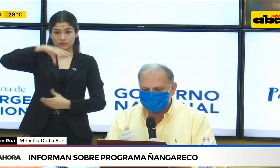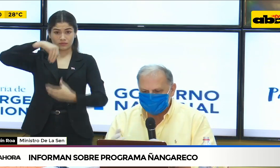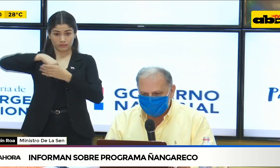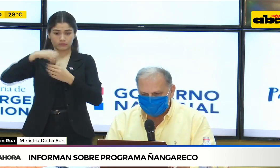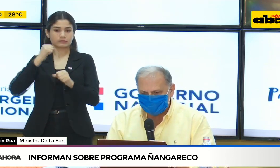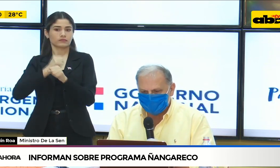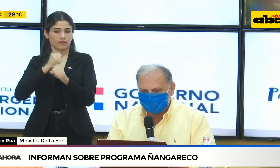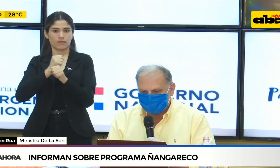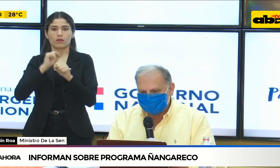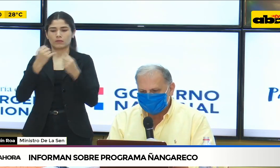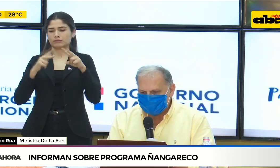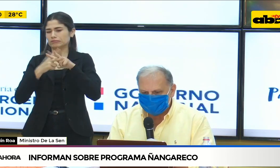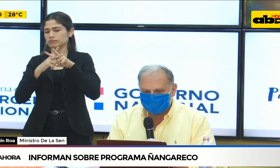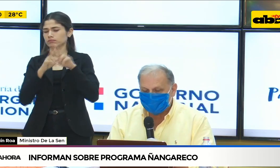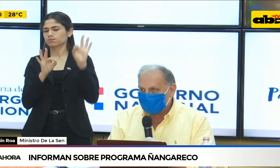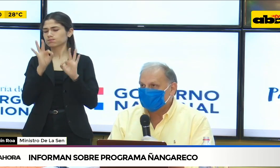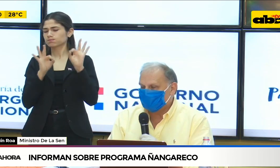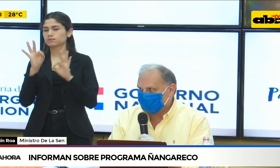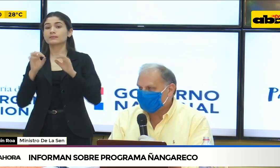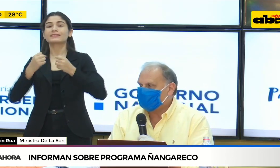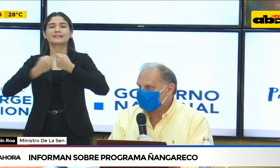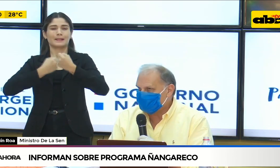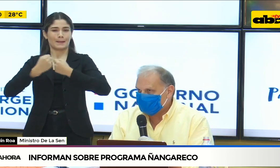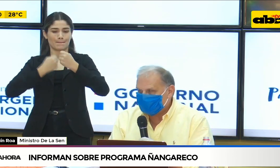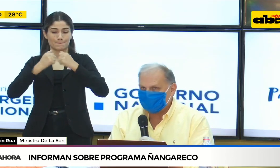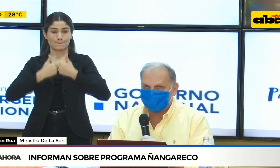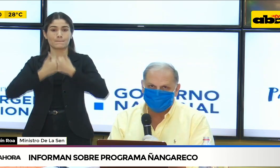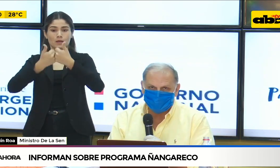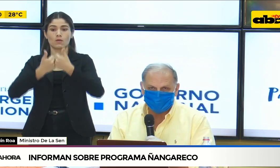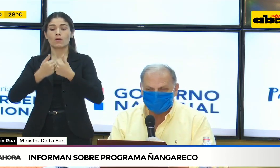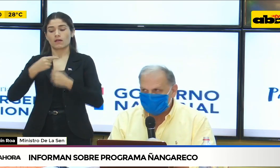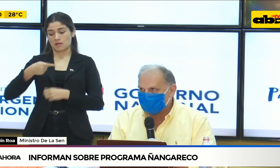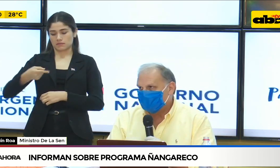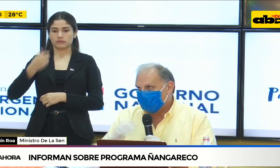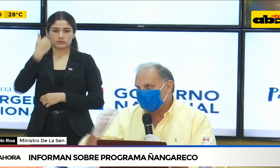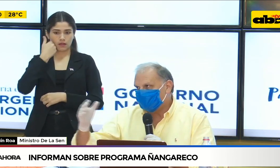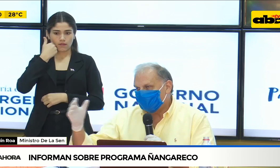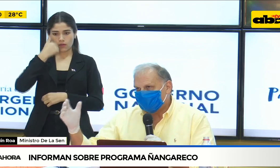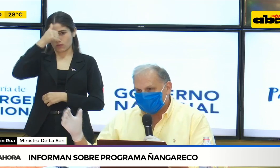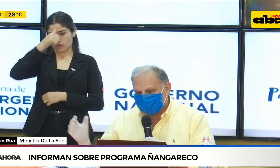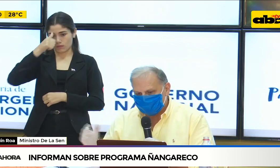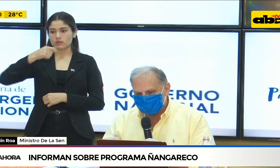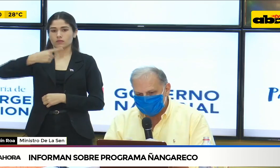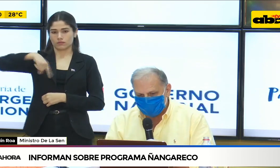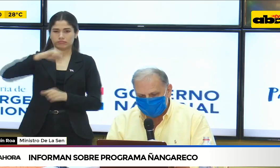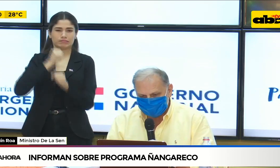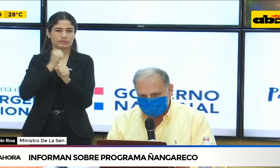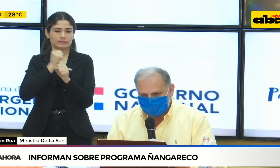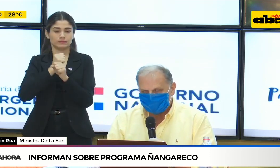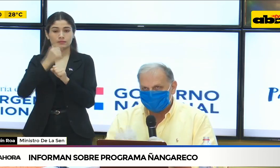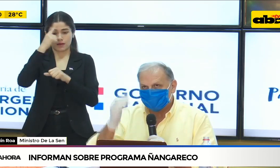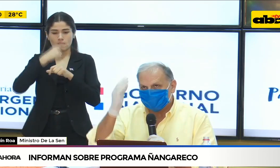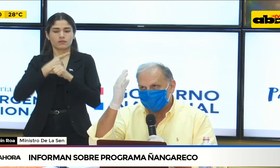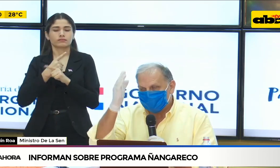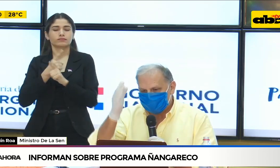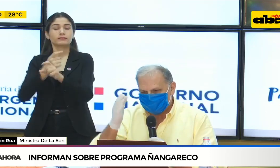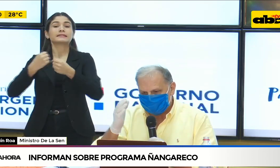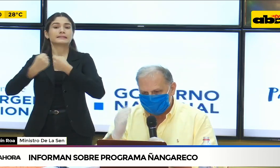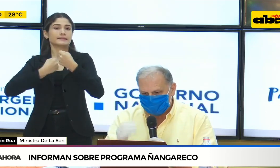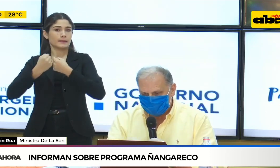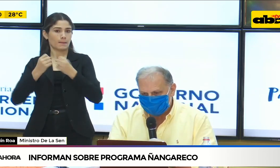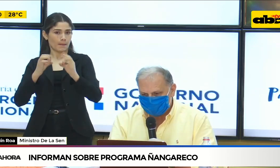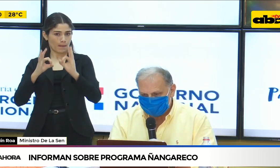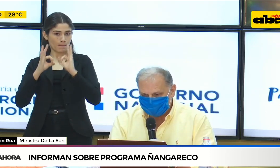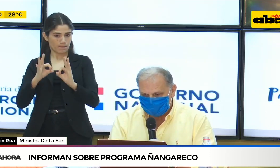y financieros para seguir trabajando este fin de semana. Hay personal en diferentes instituciones, tanto también en la